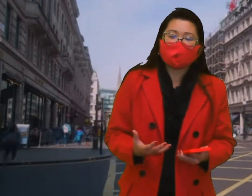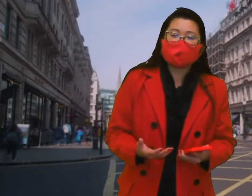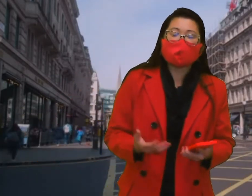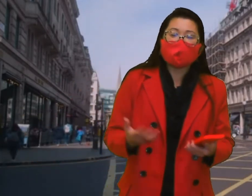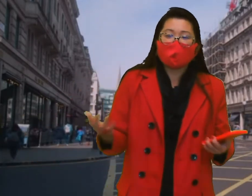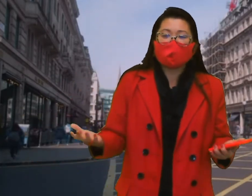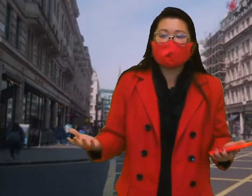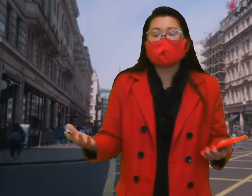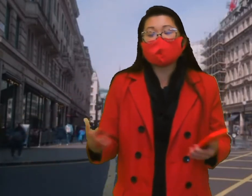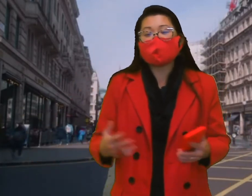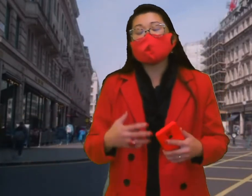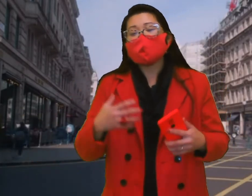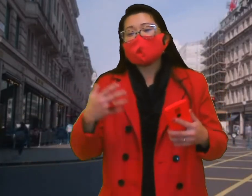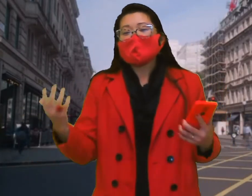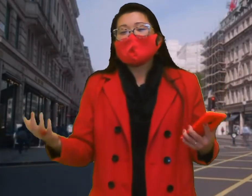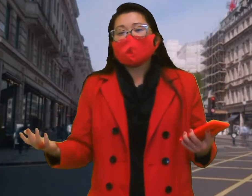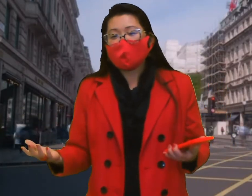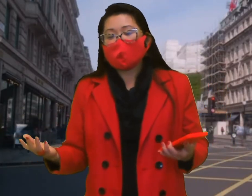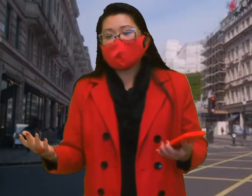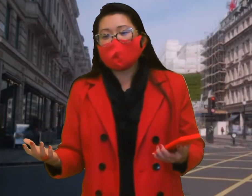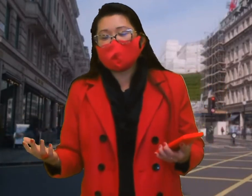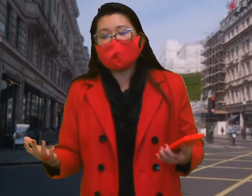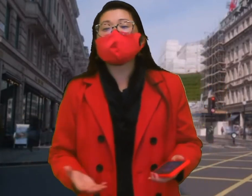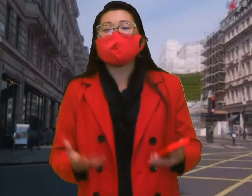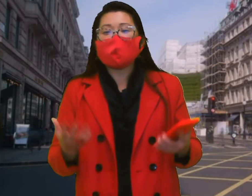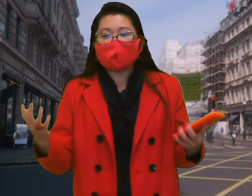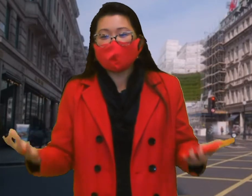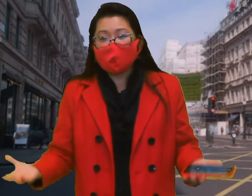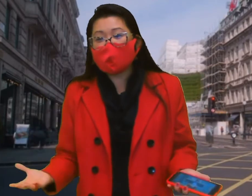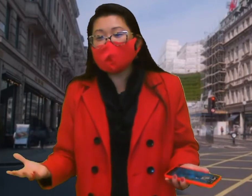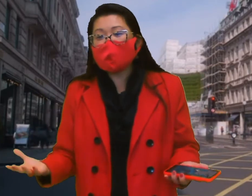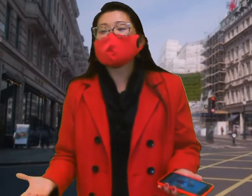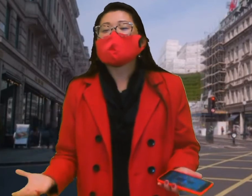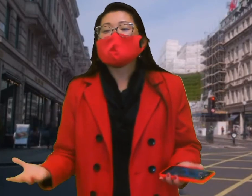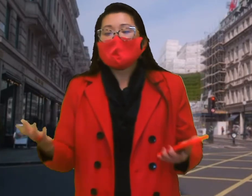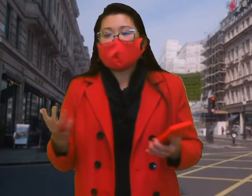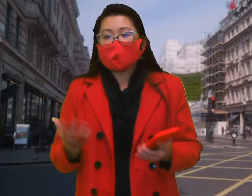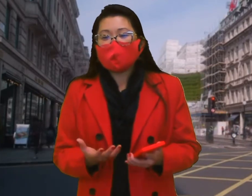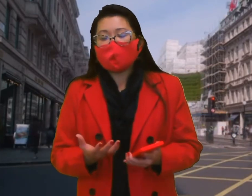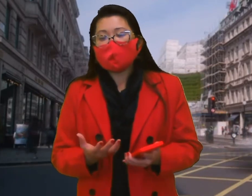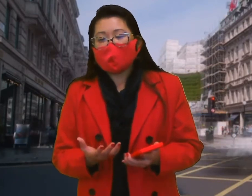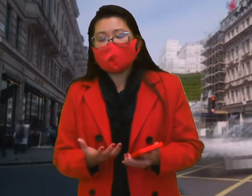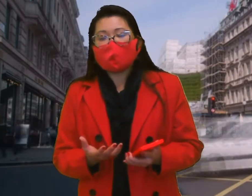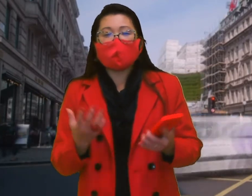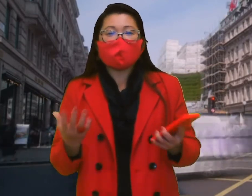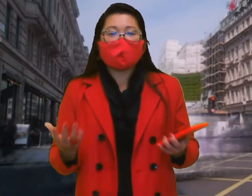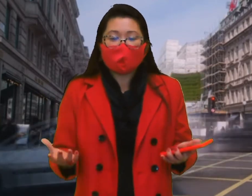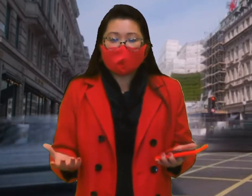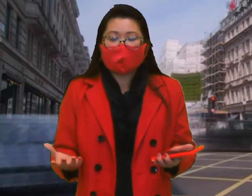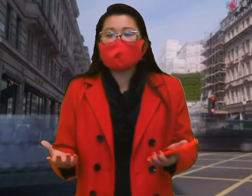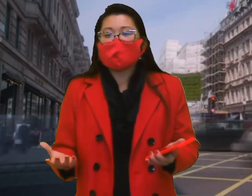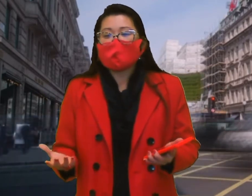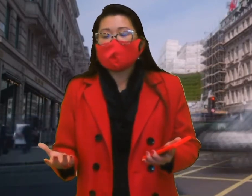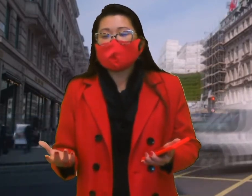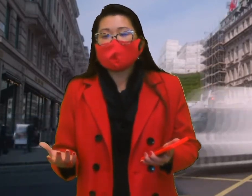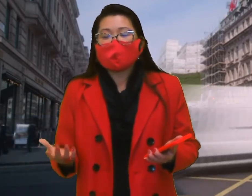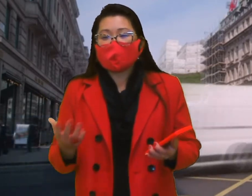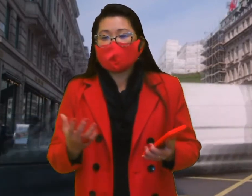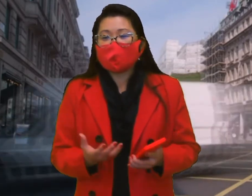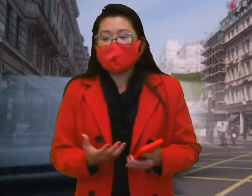Então, essa foi mais uma dica de Márcia Butto, para que a gente possa aí contemplar a questão